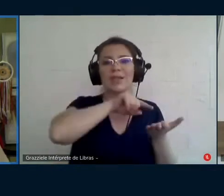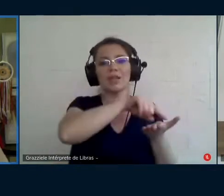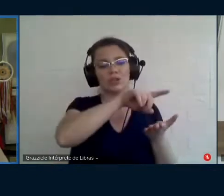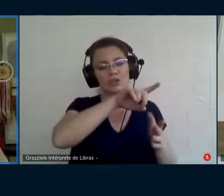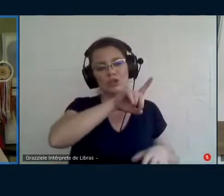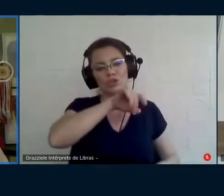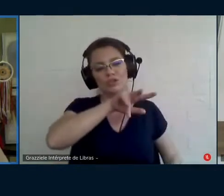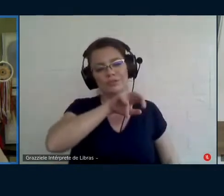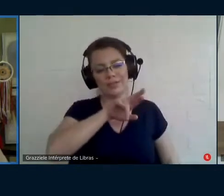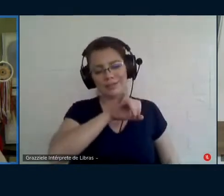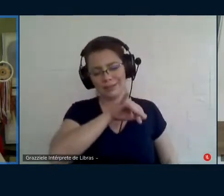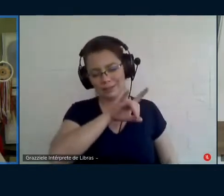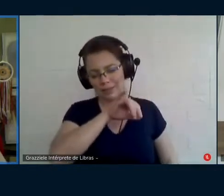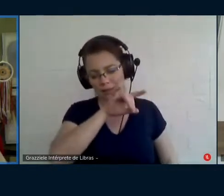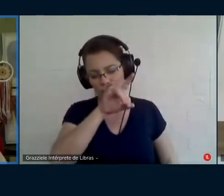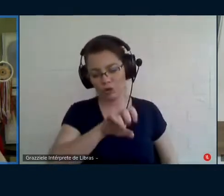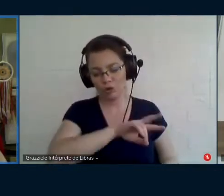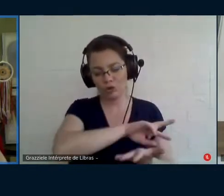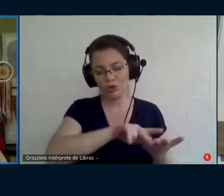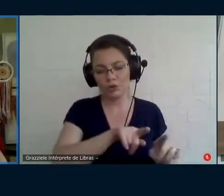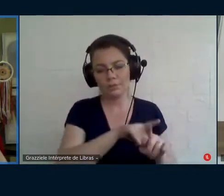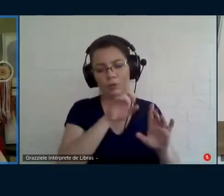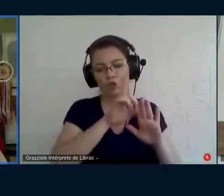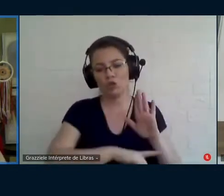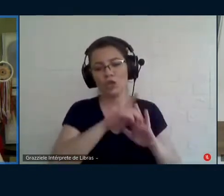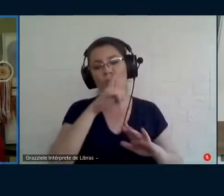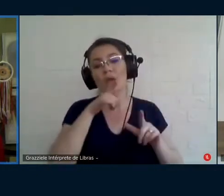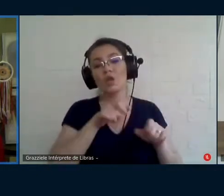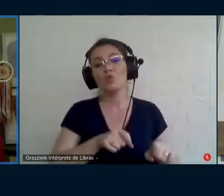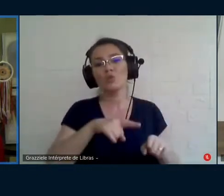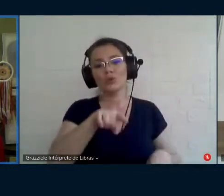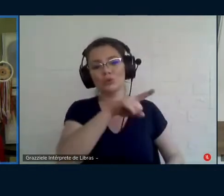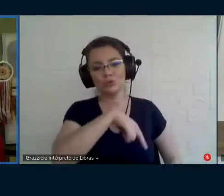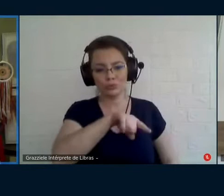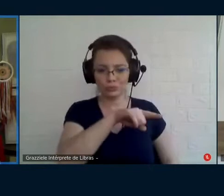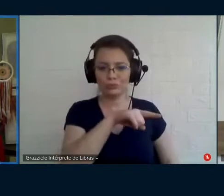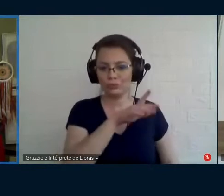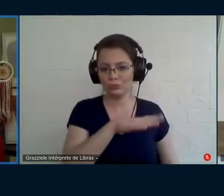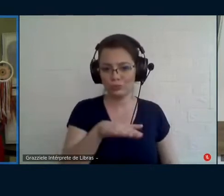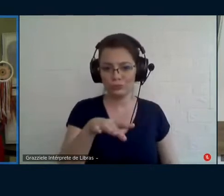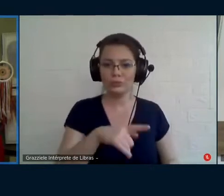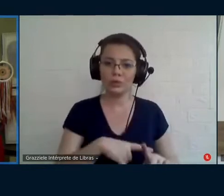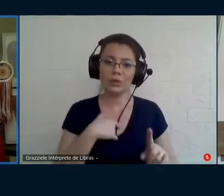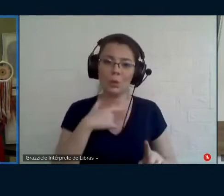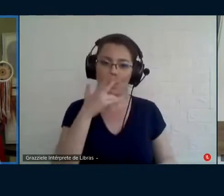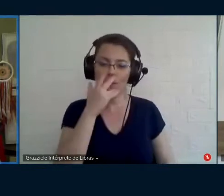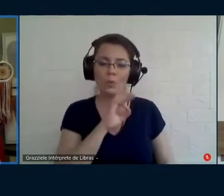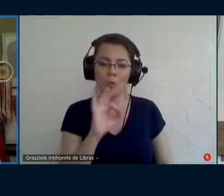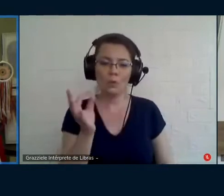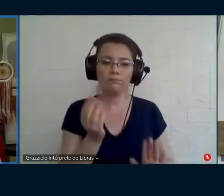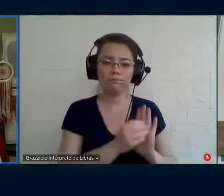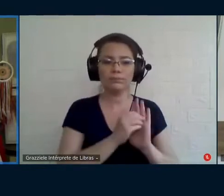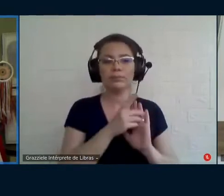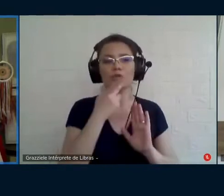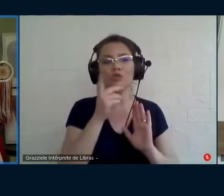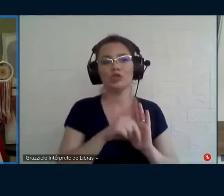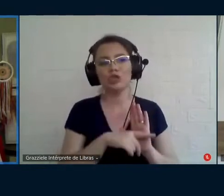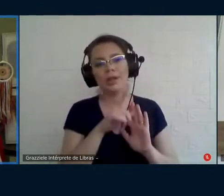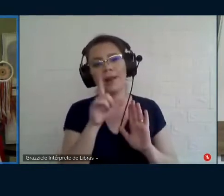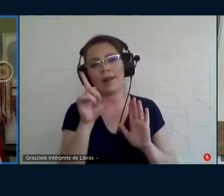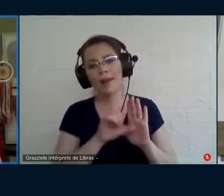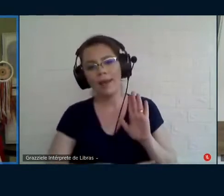crianças têm então eu acho muito importante você ter colocado essa mente do direito da lei, né? do